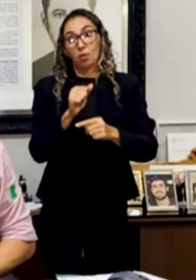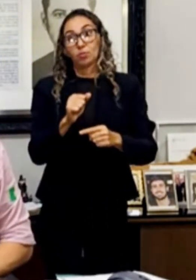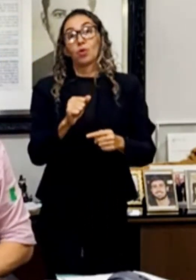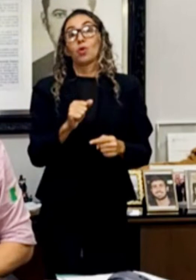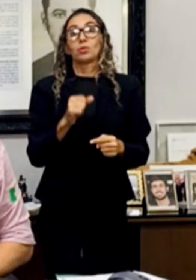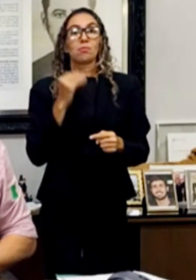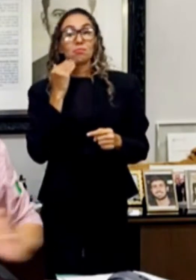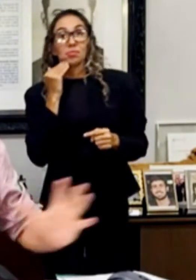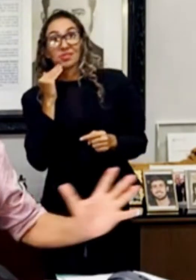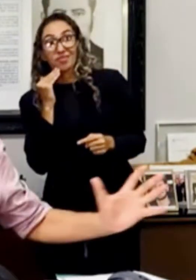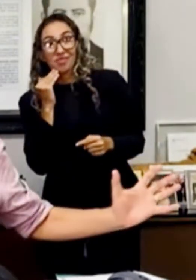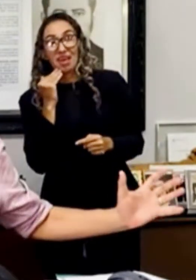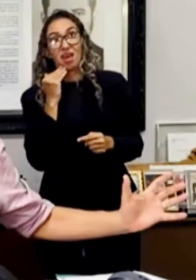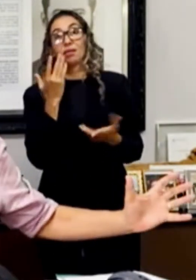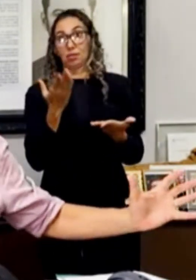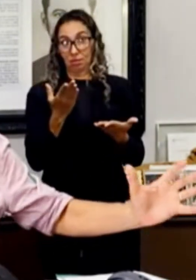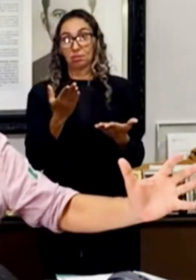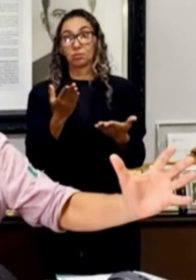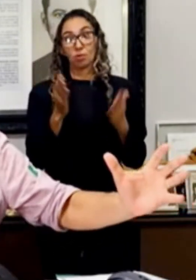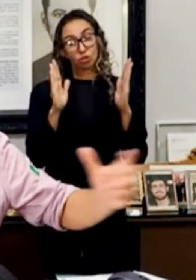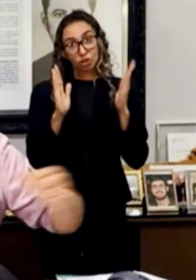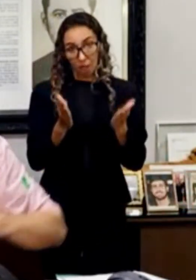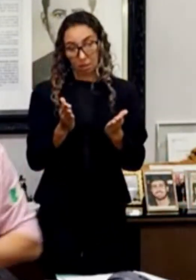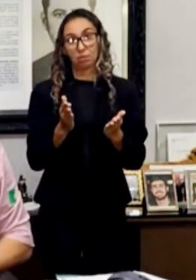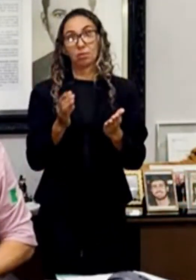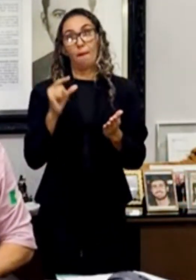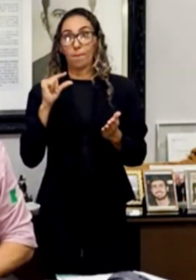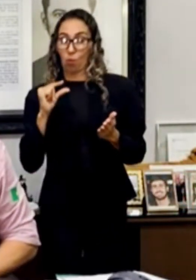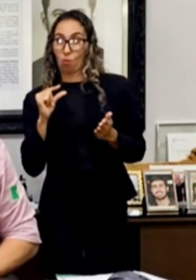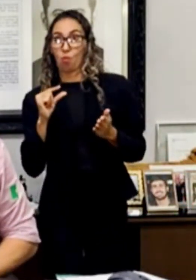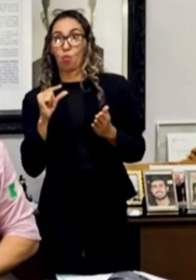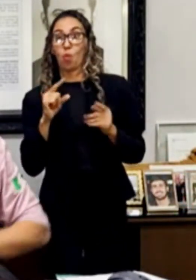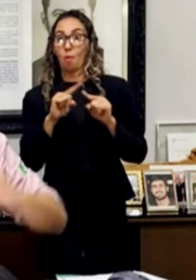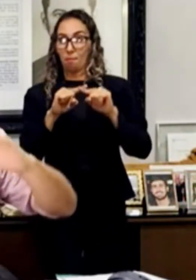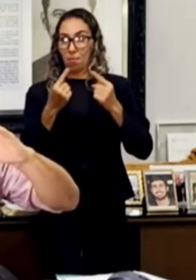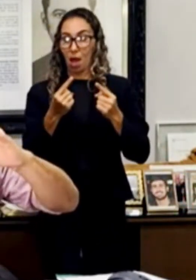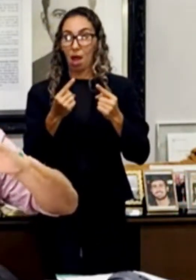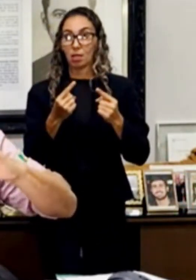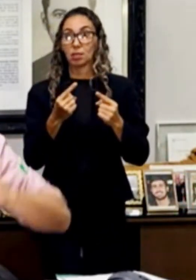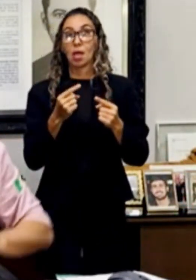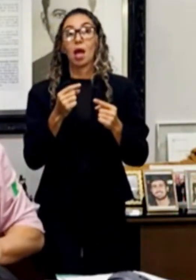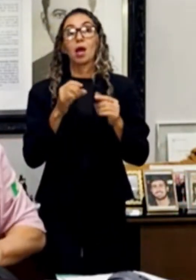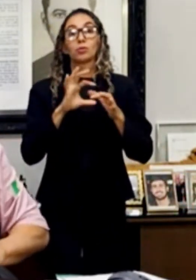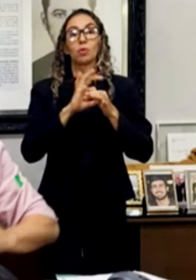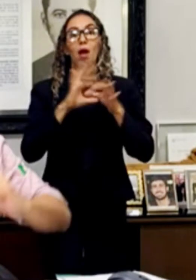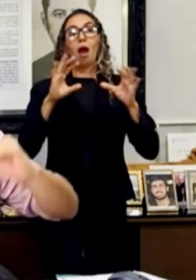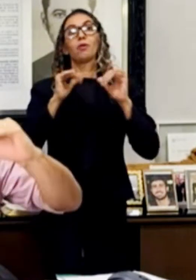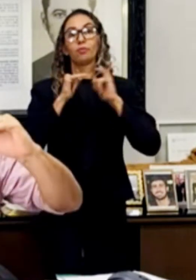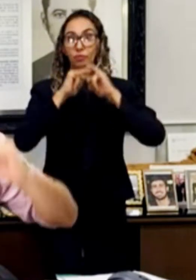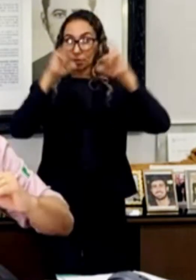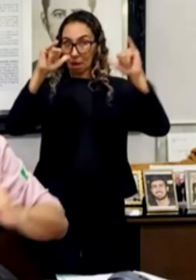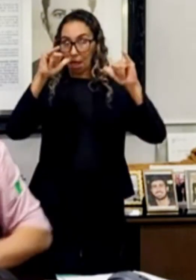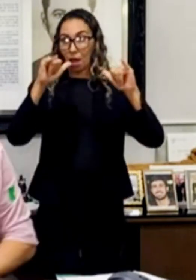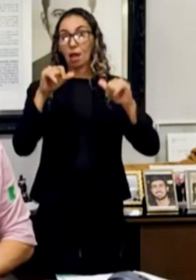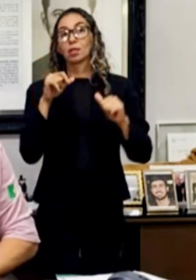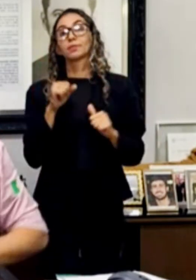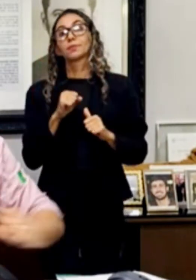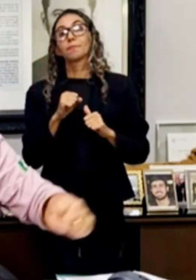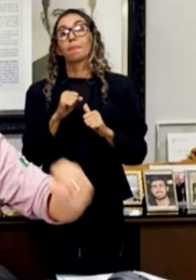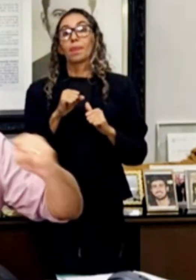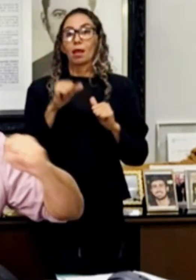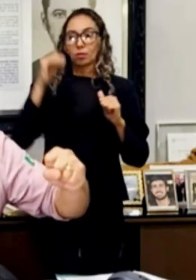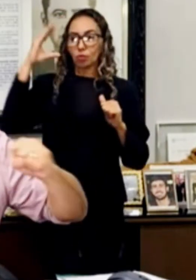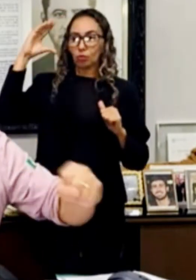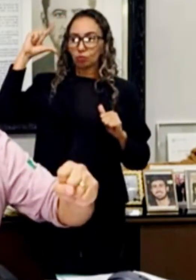vamos chamar assim, já preparando uma força-tarefa que eu autorizei. estopa, assim que baixar o período das chuvas, baixar o período das águas,